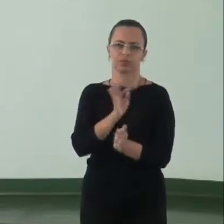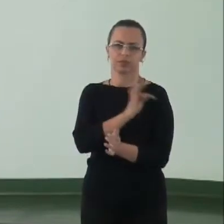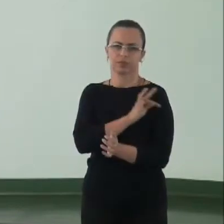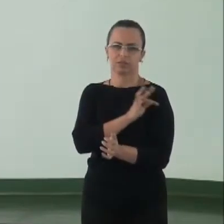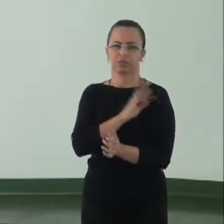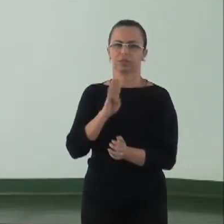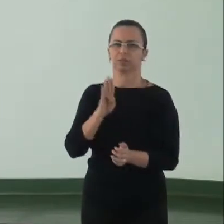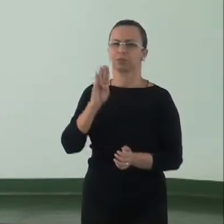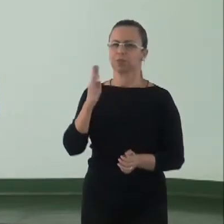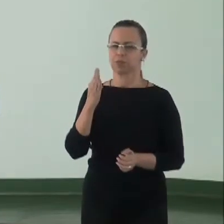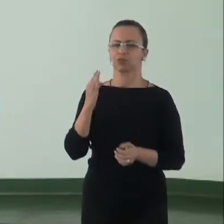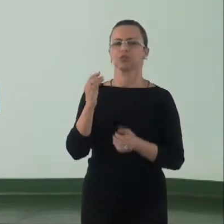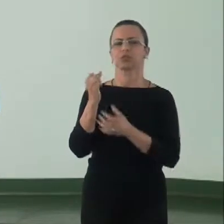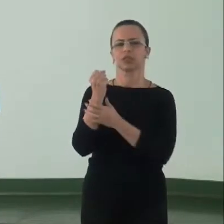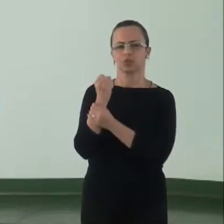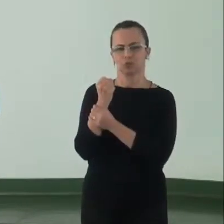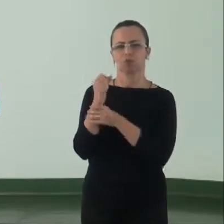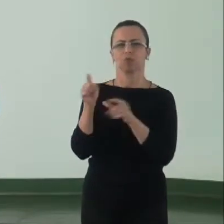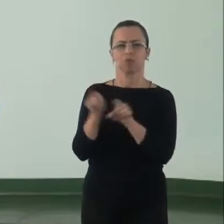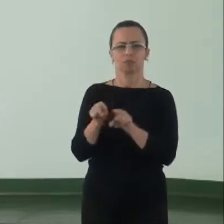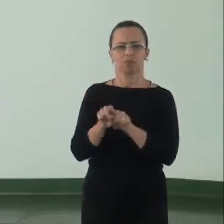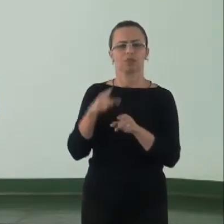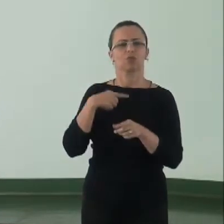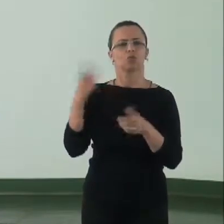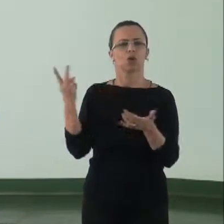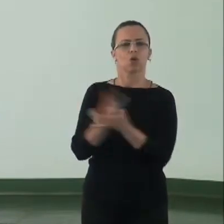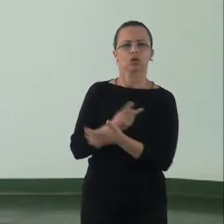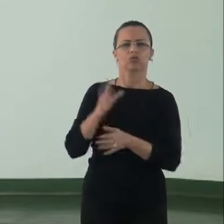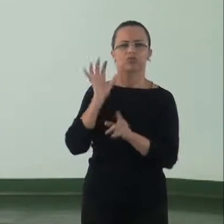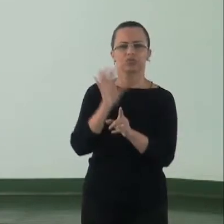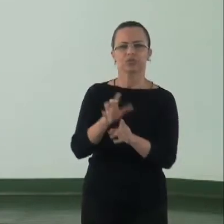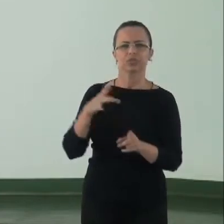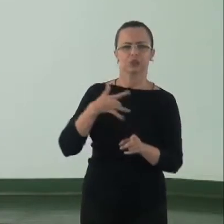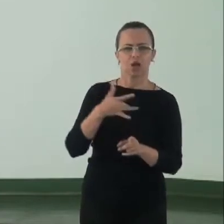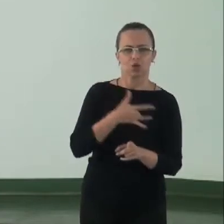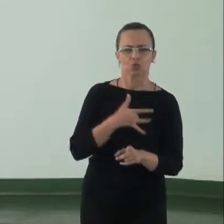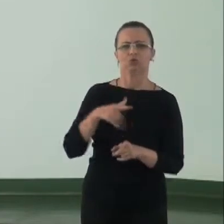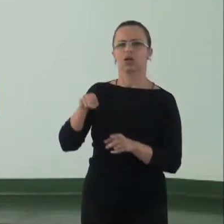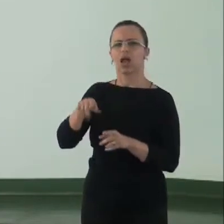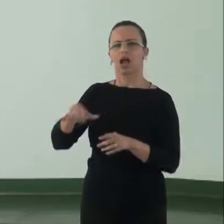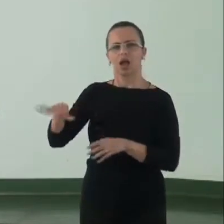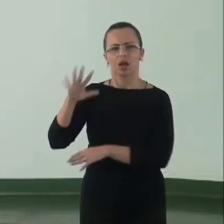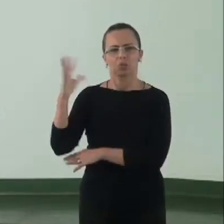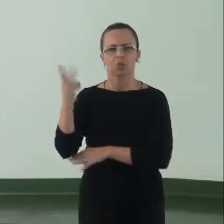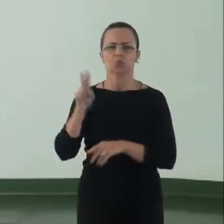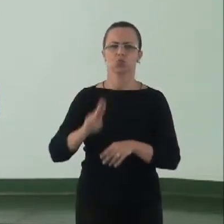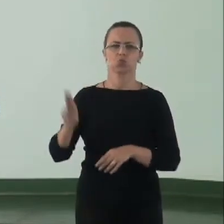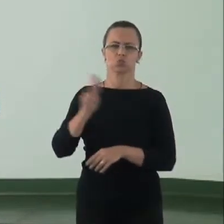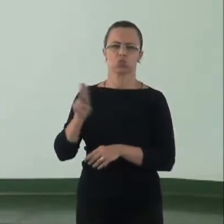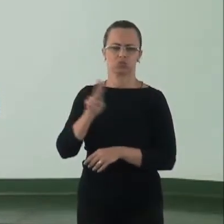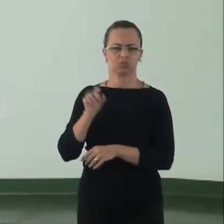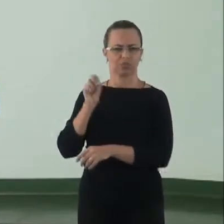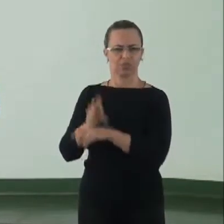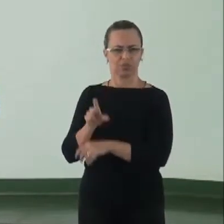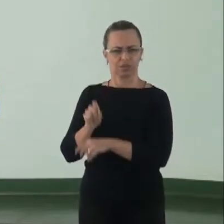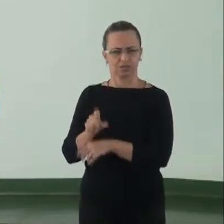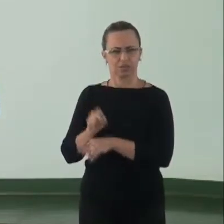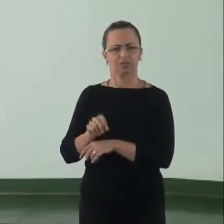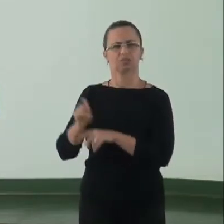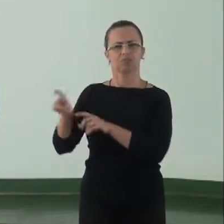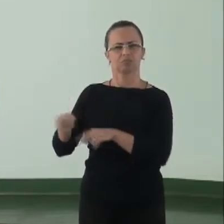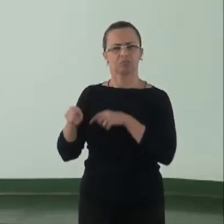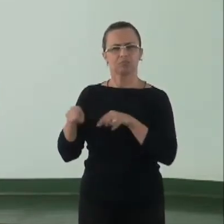Nacional de Biossegurança e suas implicações sobre a saúde e o ambiente e o uso de agrotóxicos, assegurando